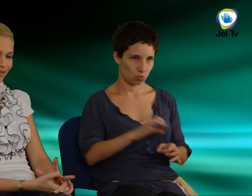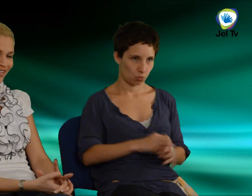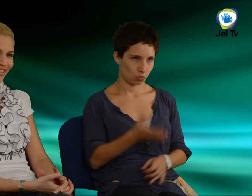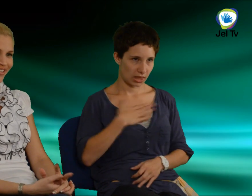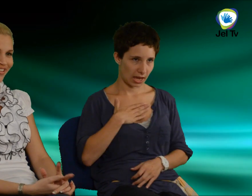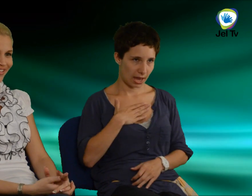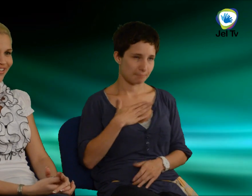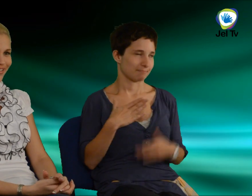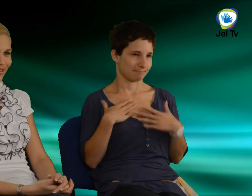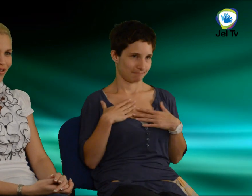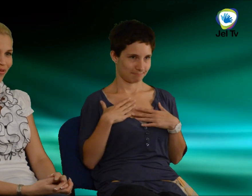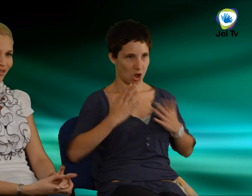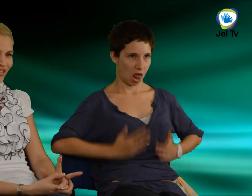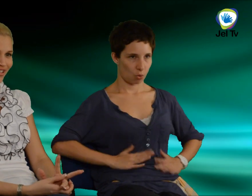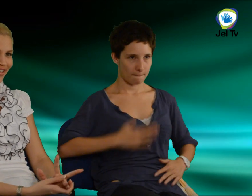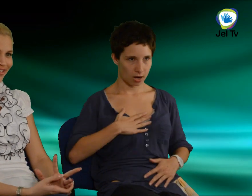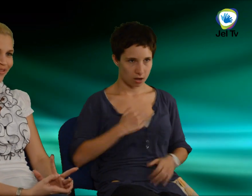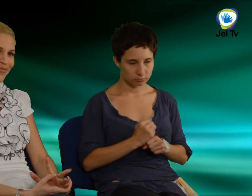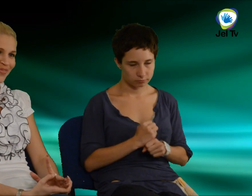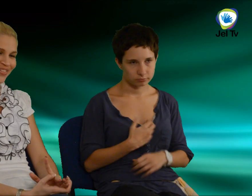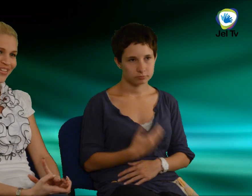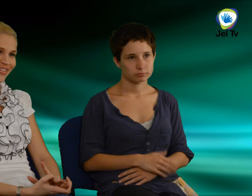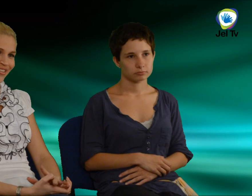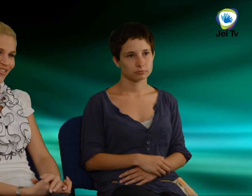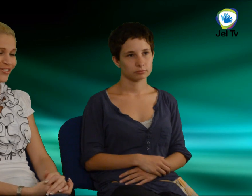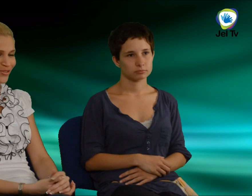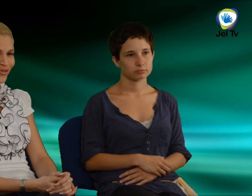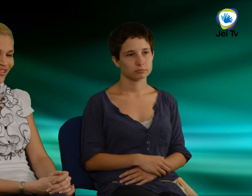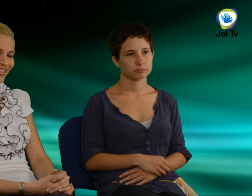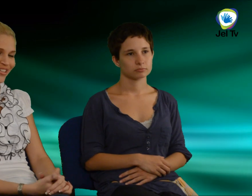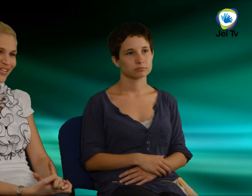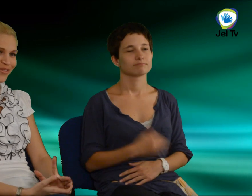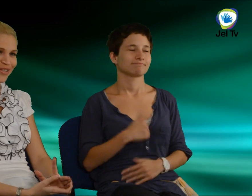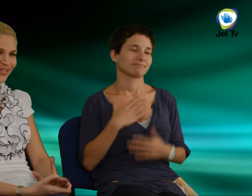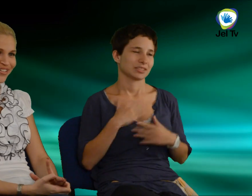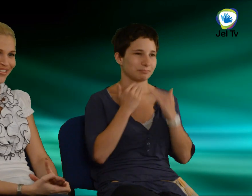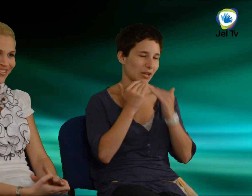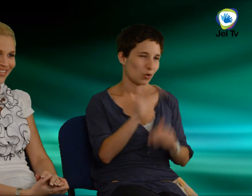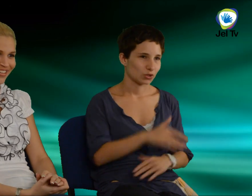kifejezettem az én alakomra csinálta. Szerintem az utom is szeretném neki megköszönni.